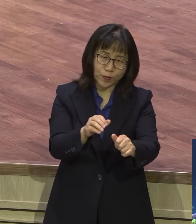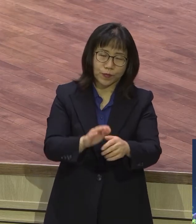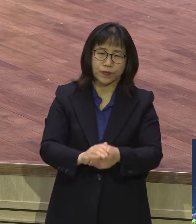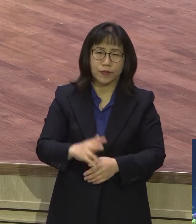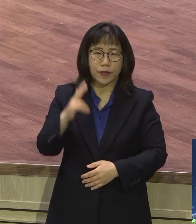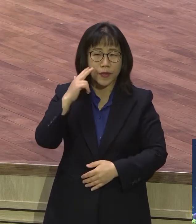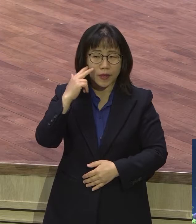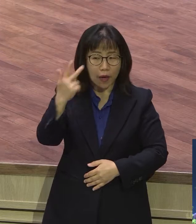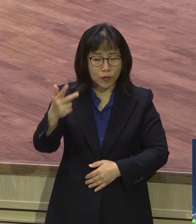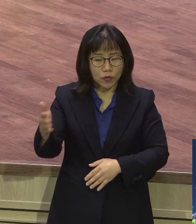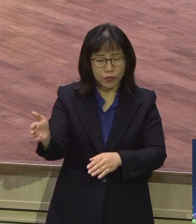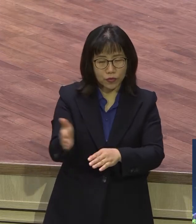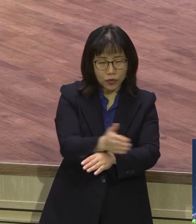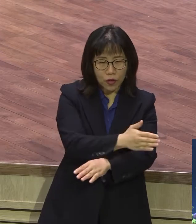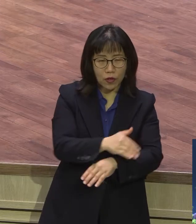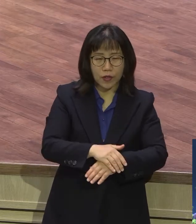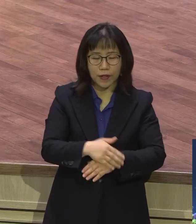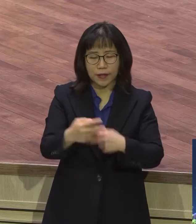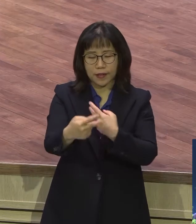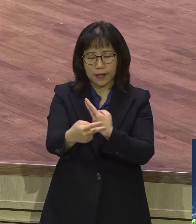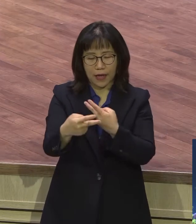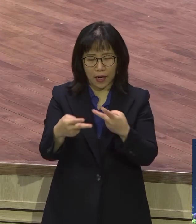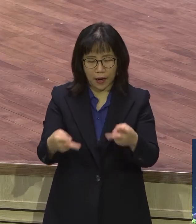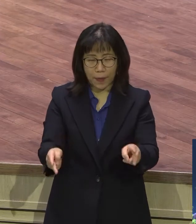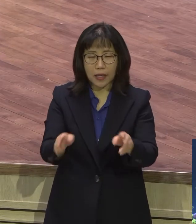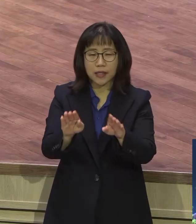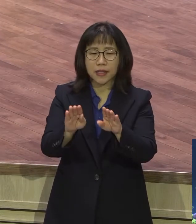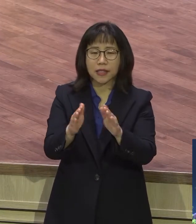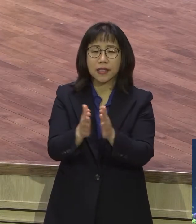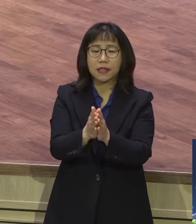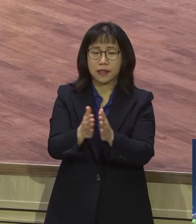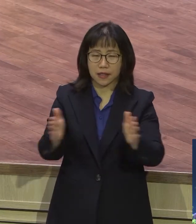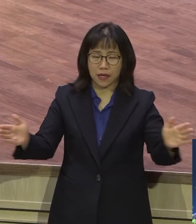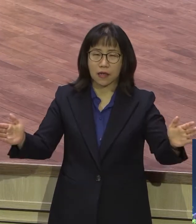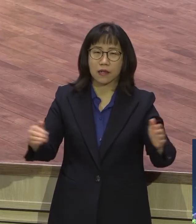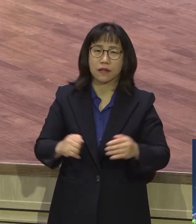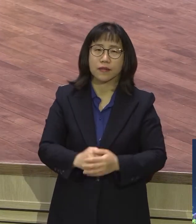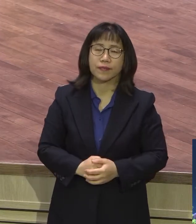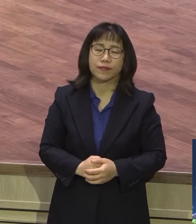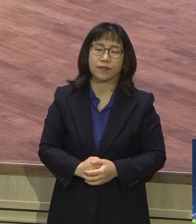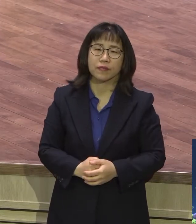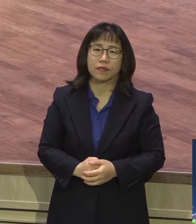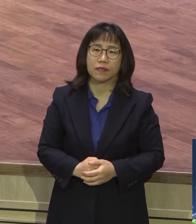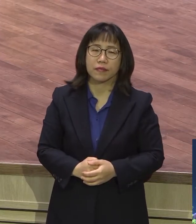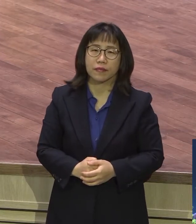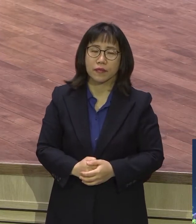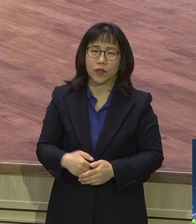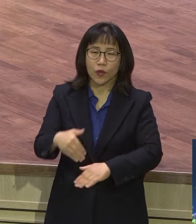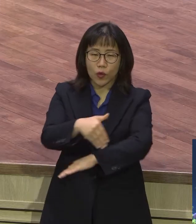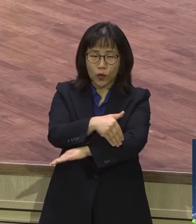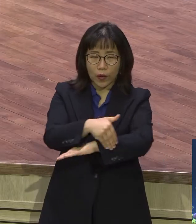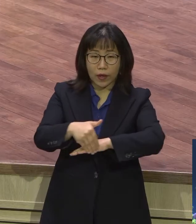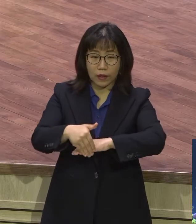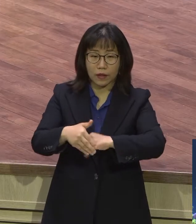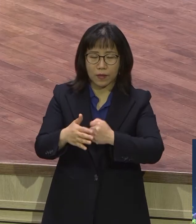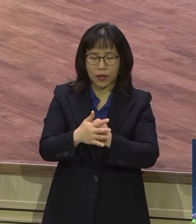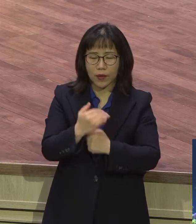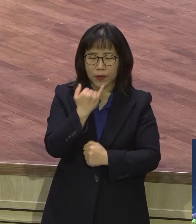본격적으로 이제 다락방을 그렇게 실제적으로 이제 진행을 하겠다는 보고를 받았습니다.